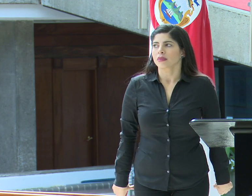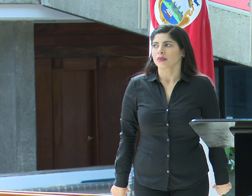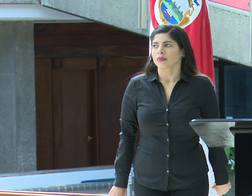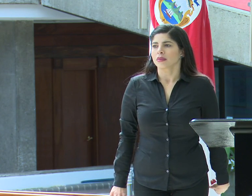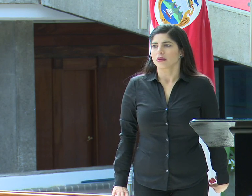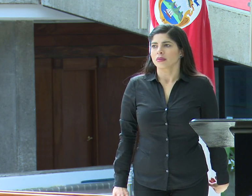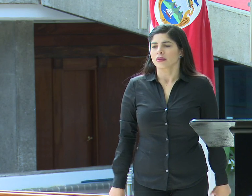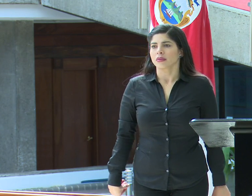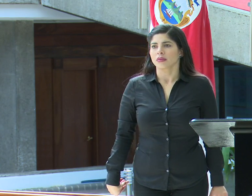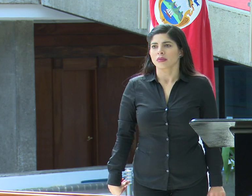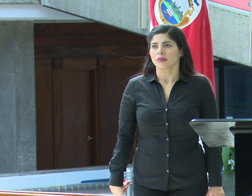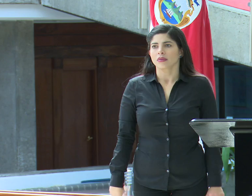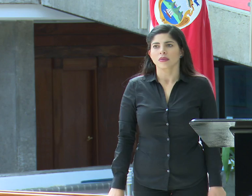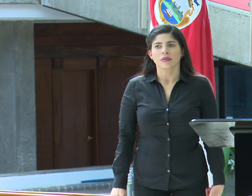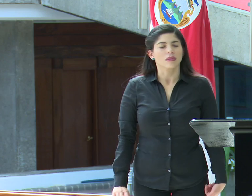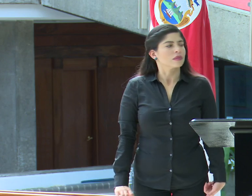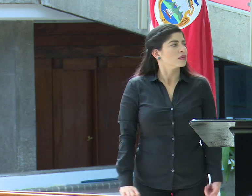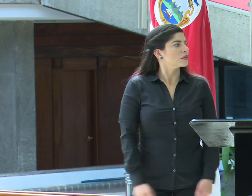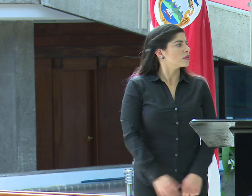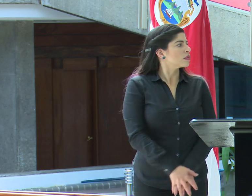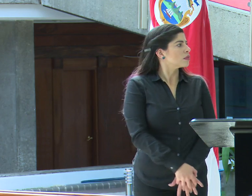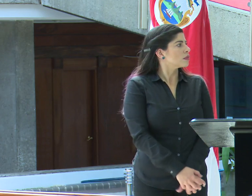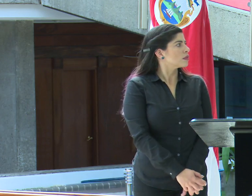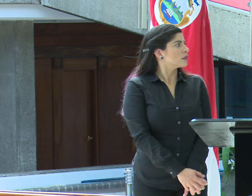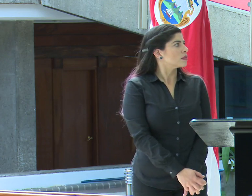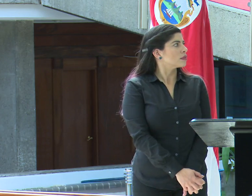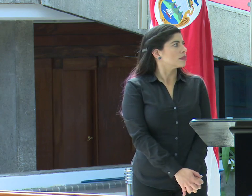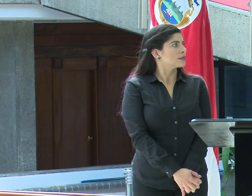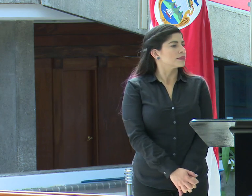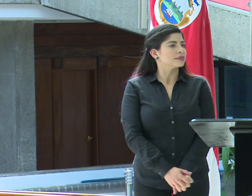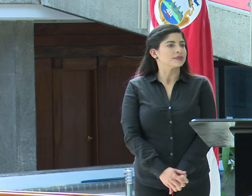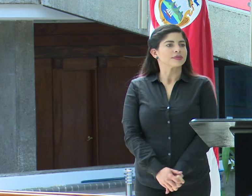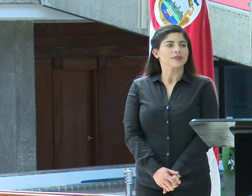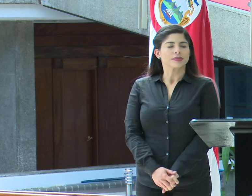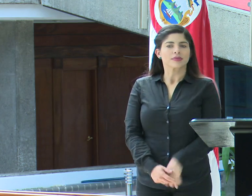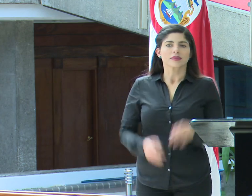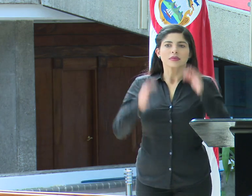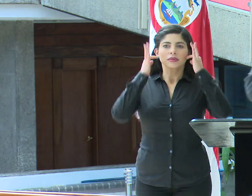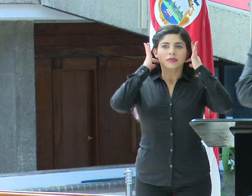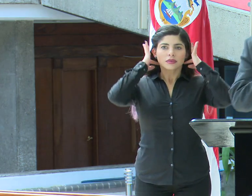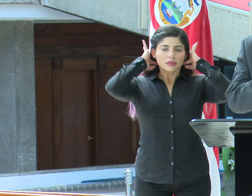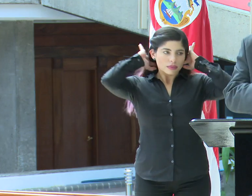Sí, vamos a hablar de anexo epidemiológico. Doña Raquel, también si se nos puede permanecer, por favor.